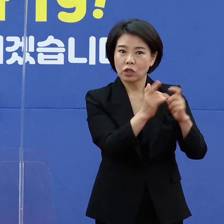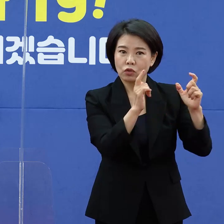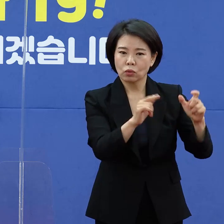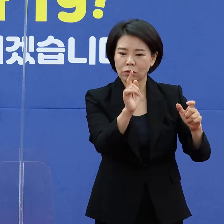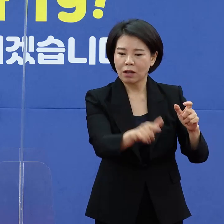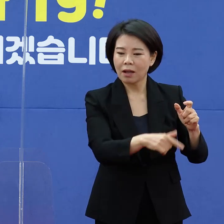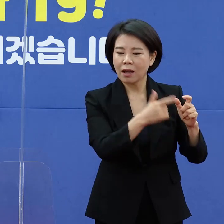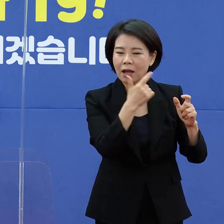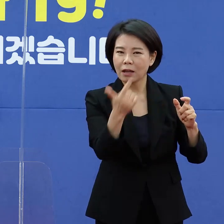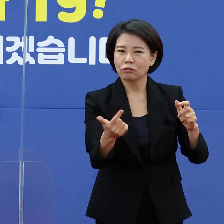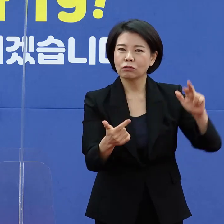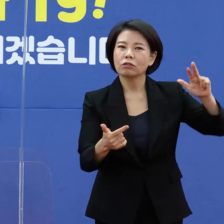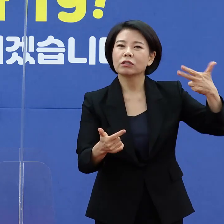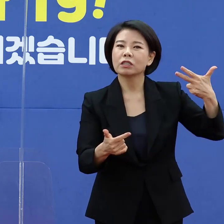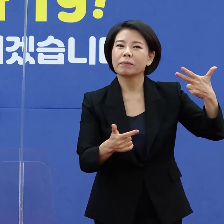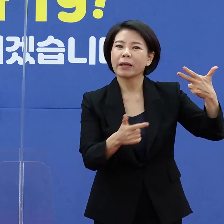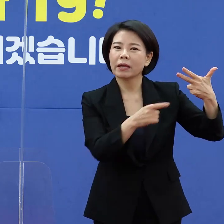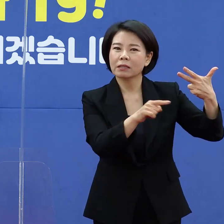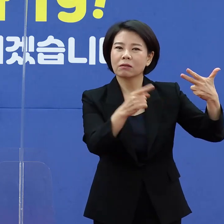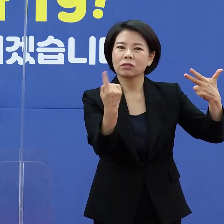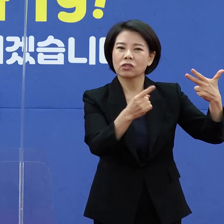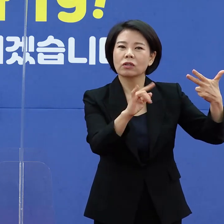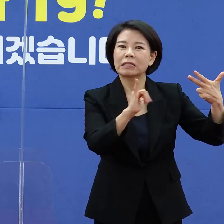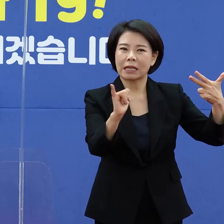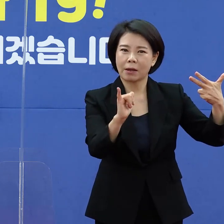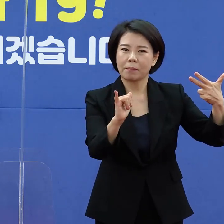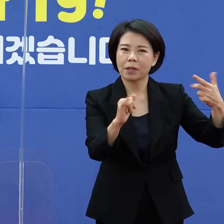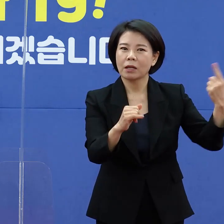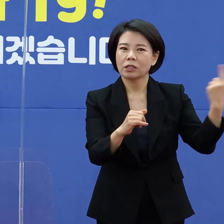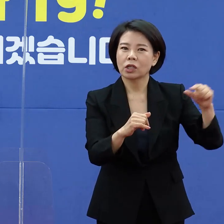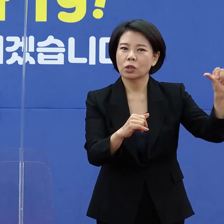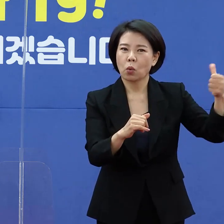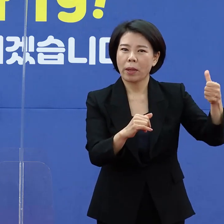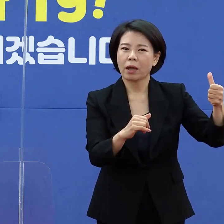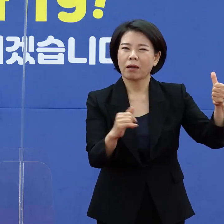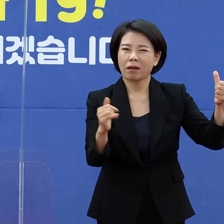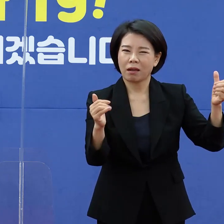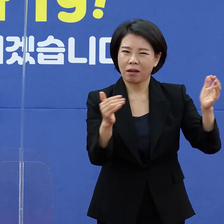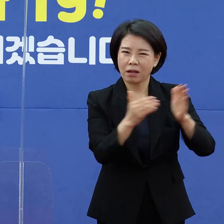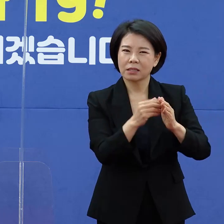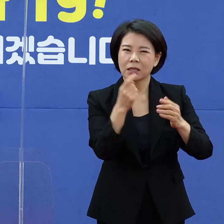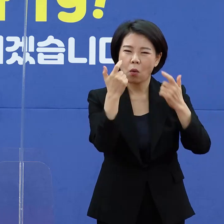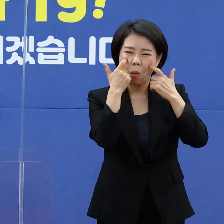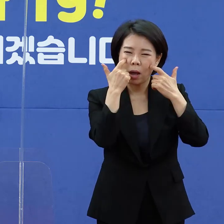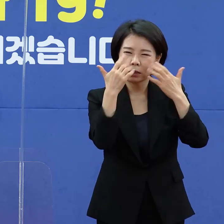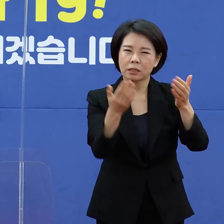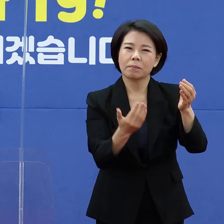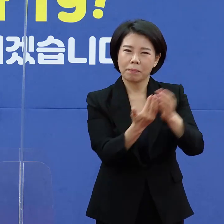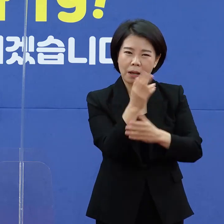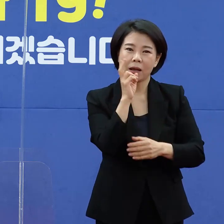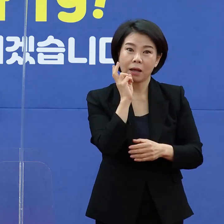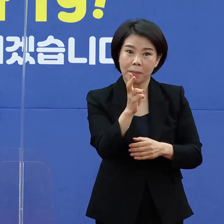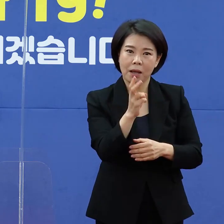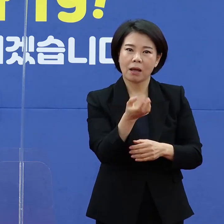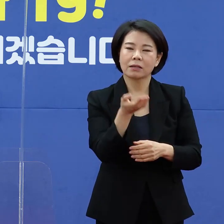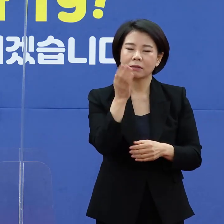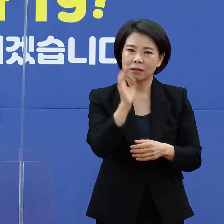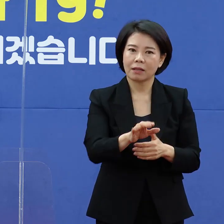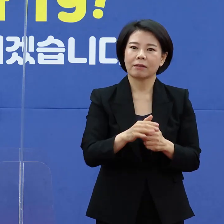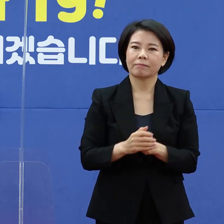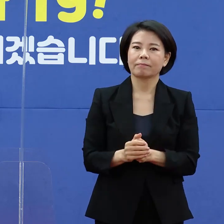하루에 700명에서 1000명 그리고 1500명까지 분명히 발생할 수 있습니다. 그런데